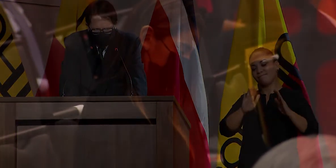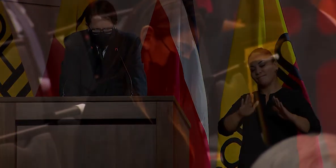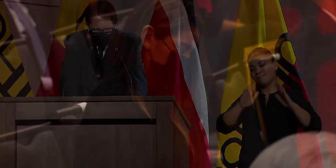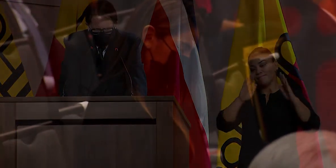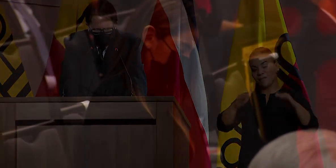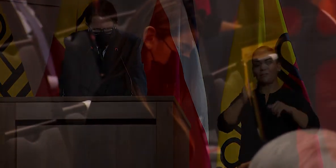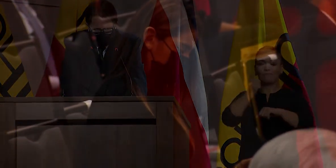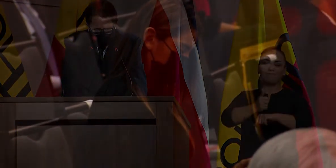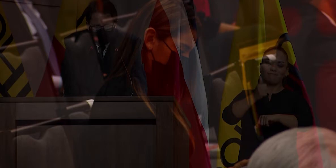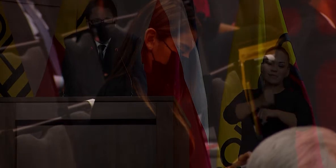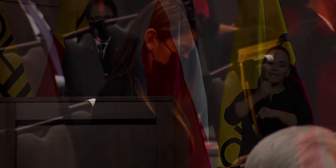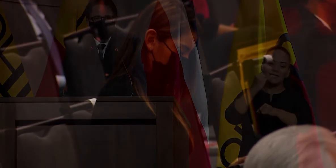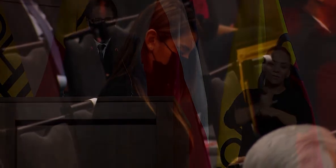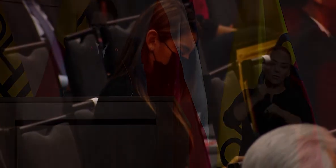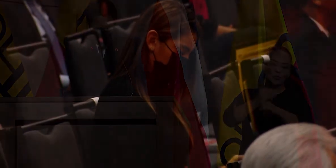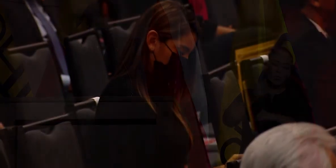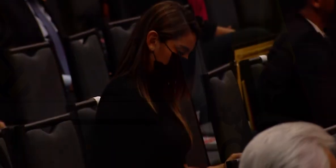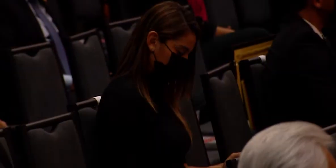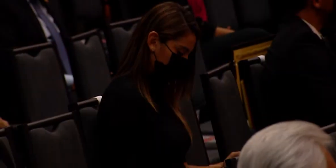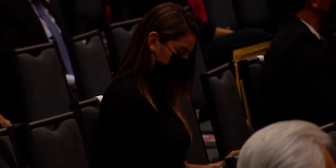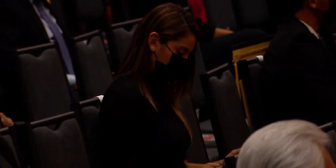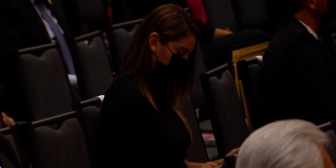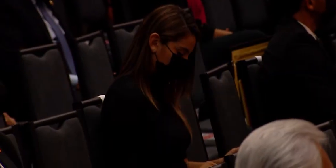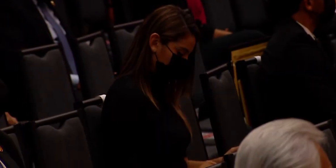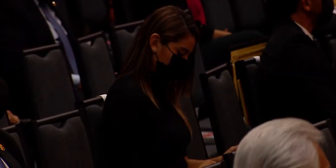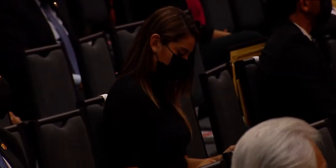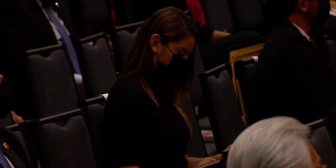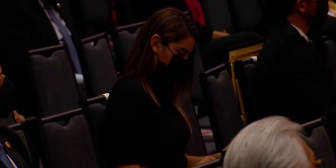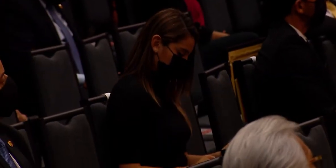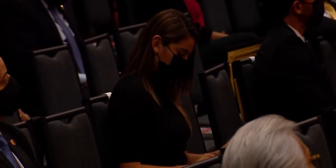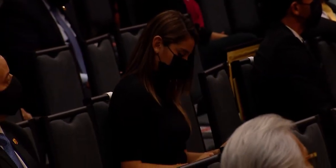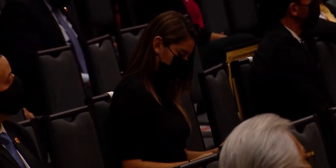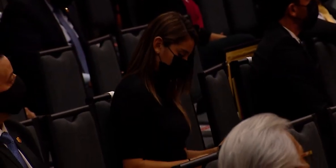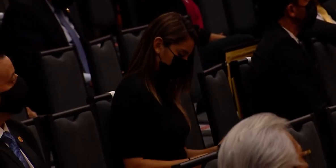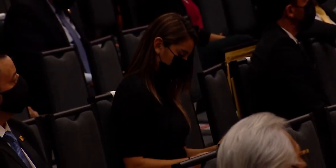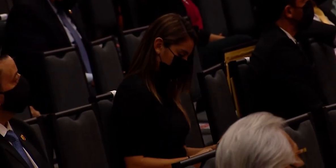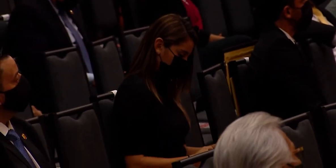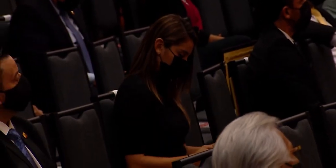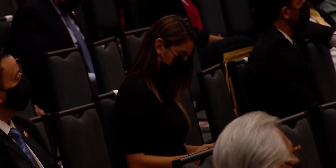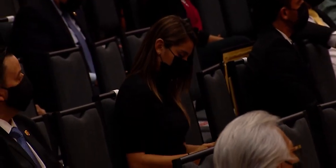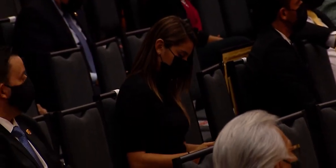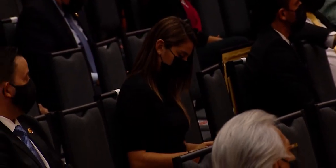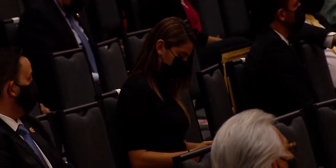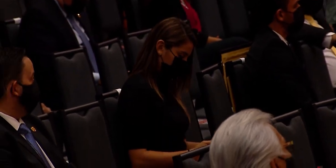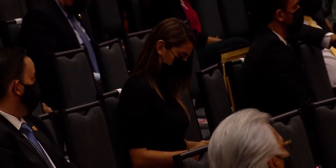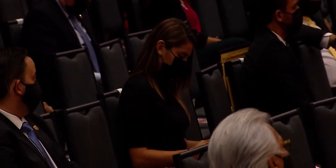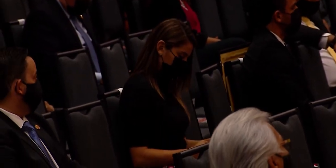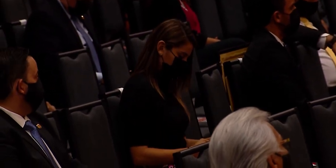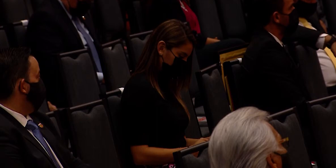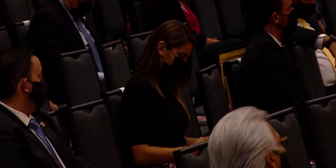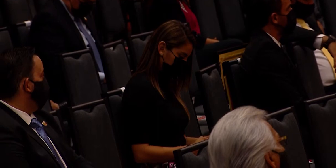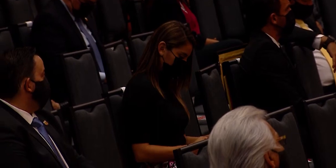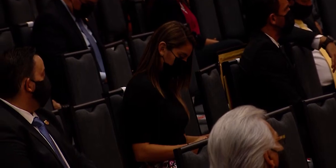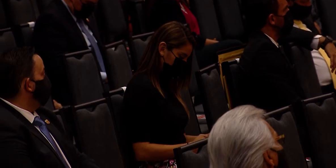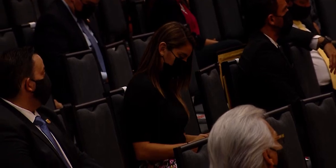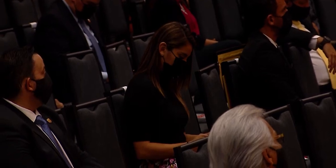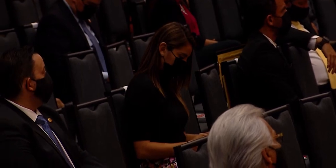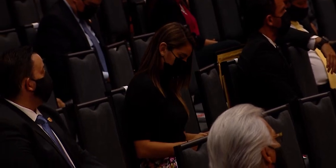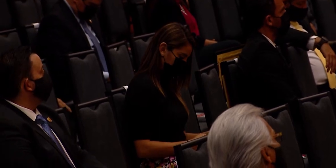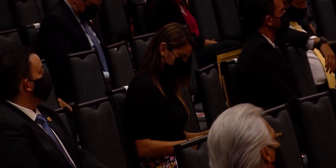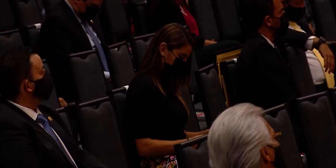consolidada e histórica institución del fútbol de Costa Rica. El objetivo principal de este esfuerzo periodístico en que se